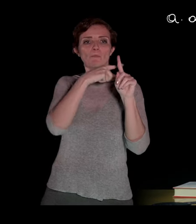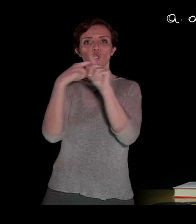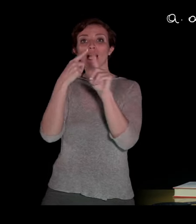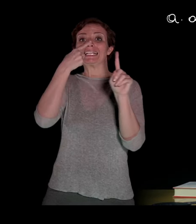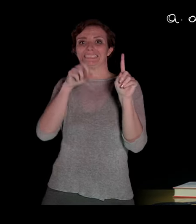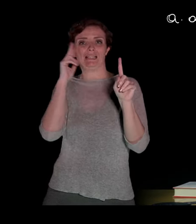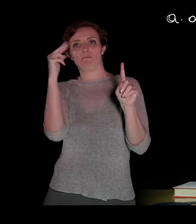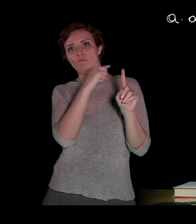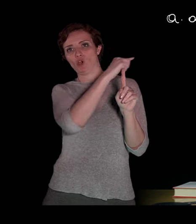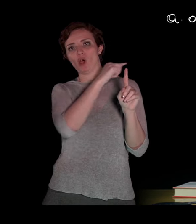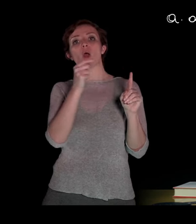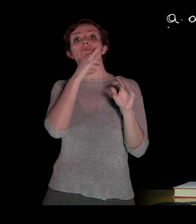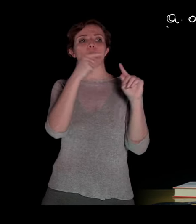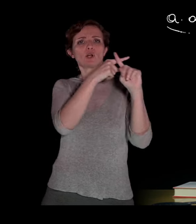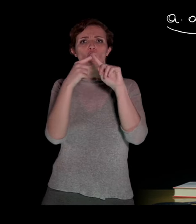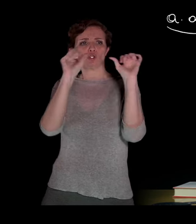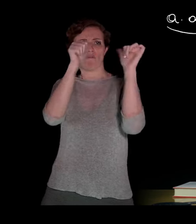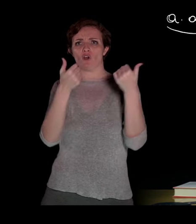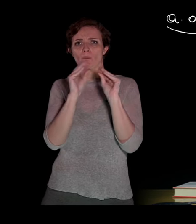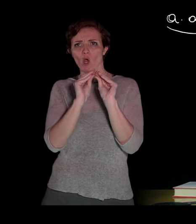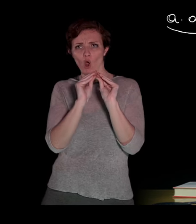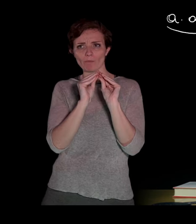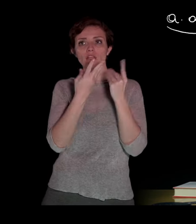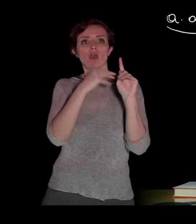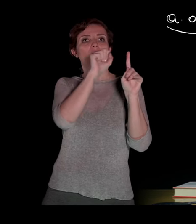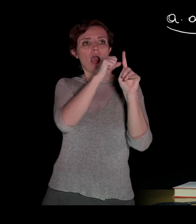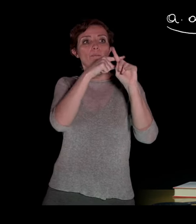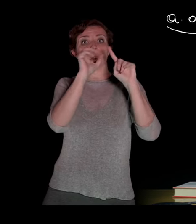by a number of n factors,